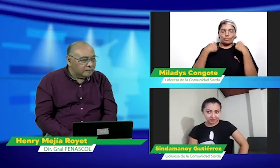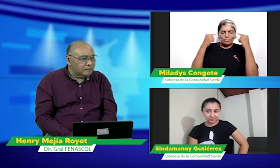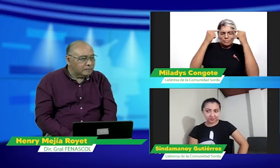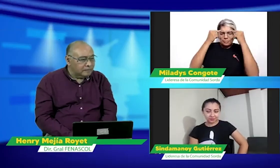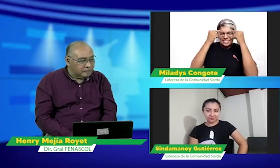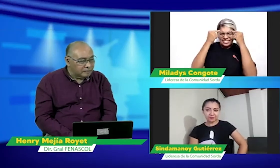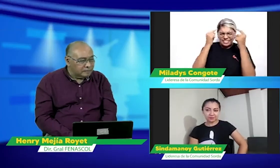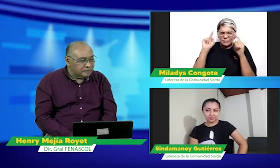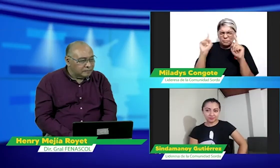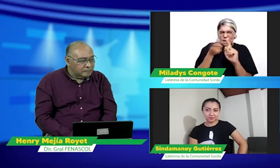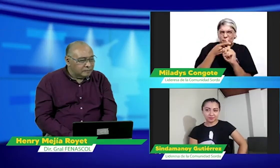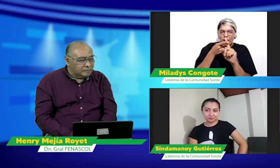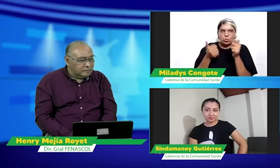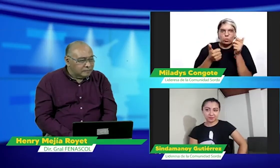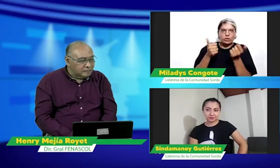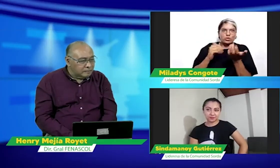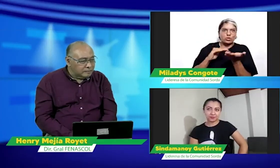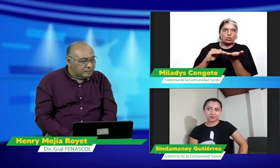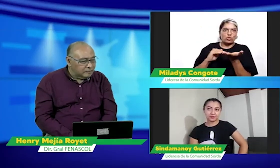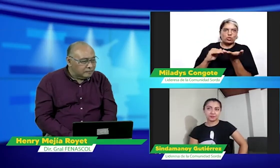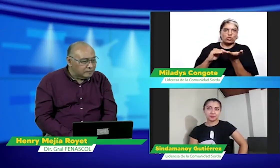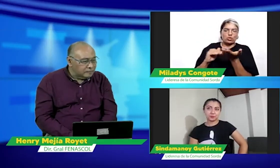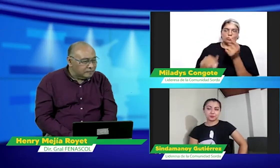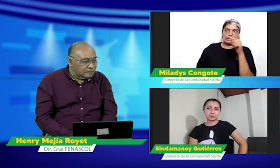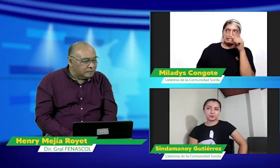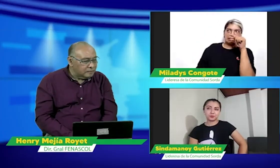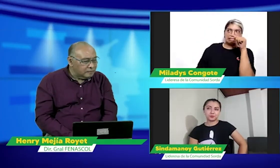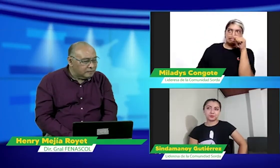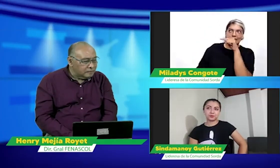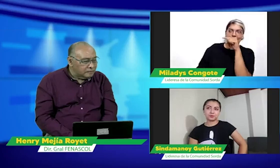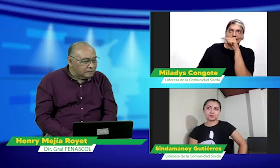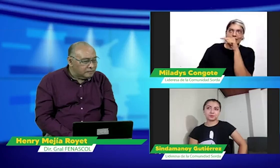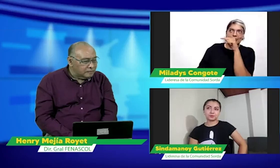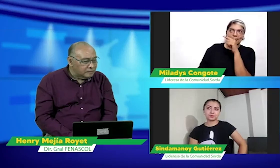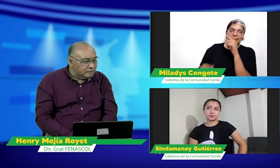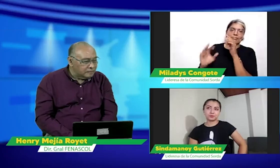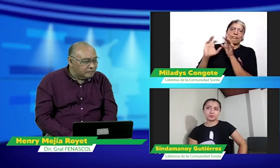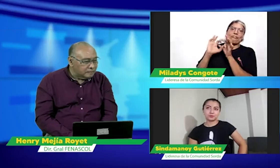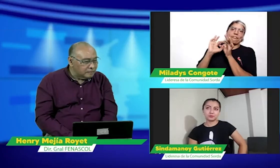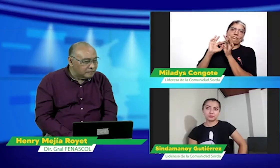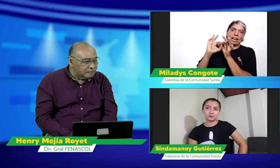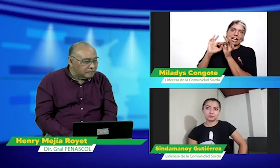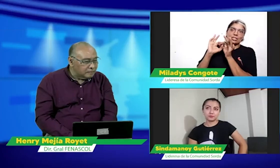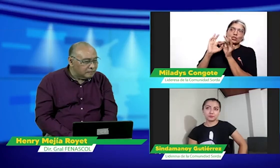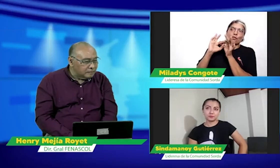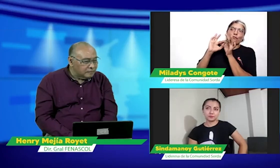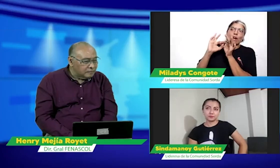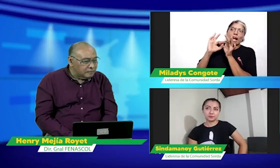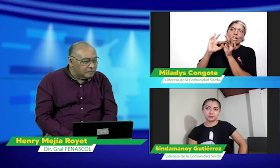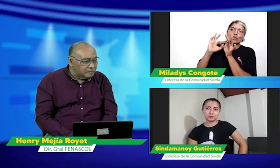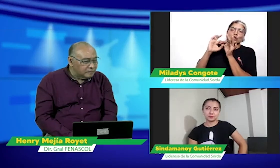pero creo que lo primero es que FENASCOL